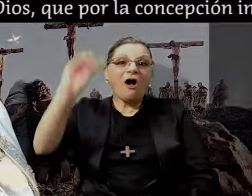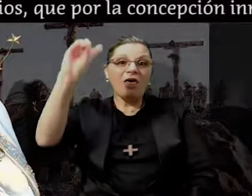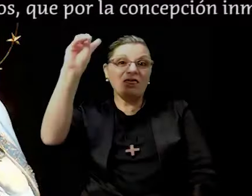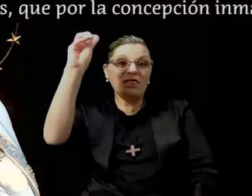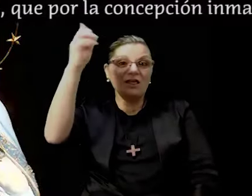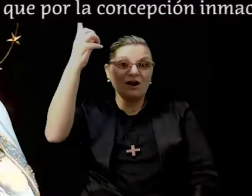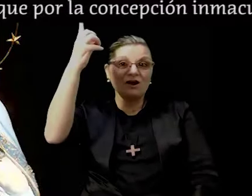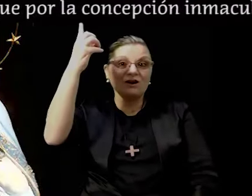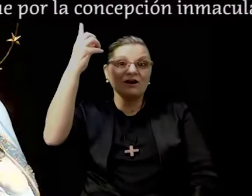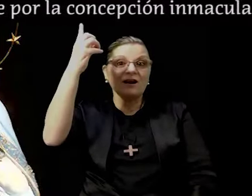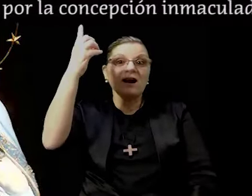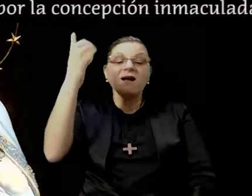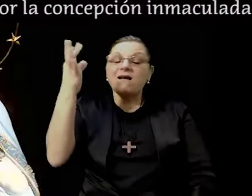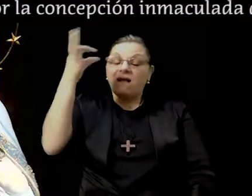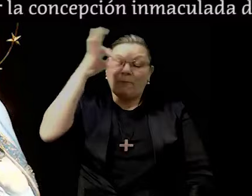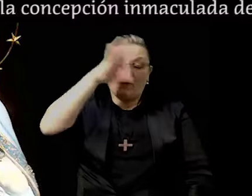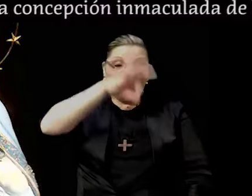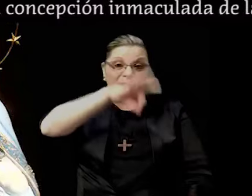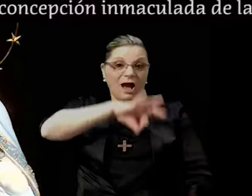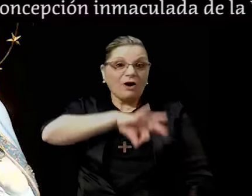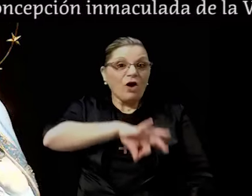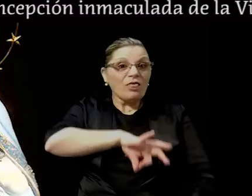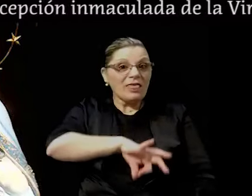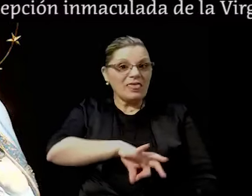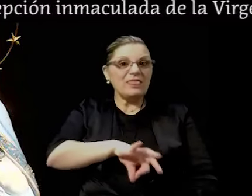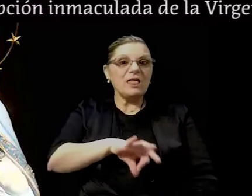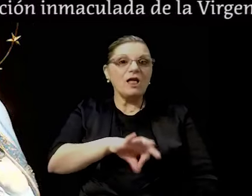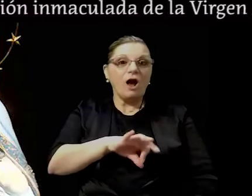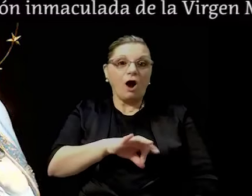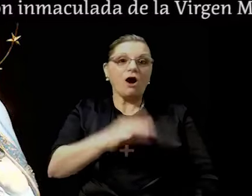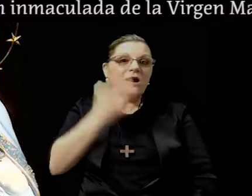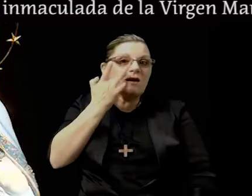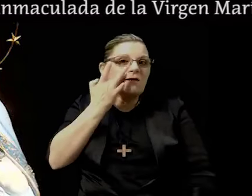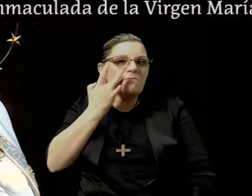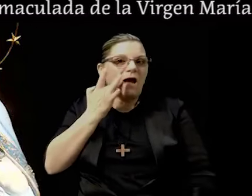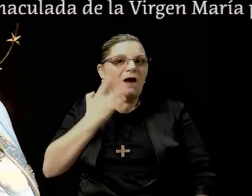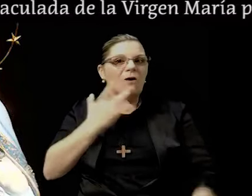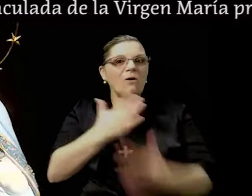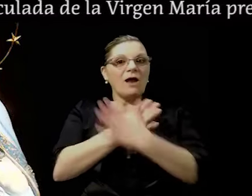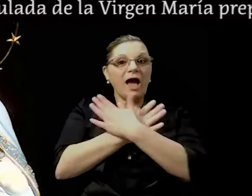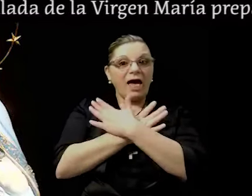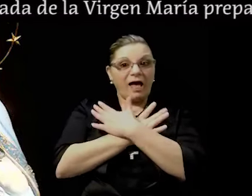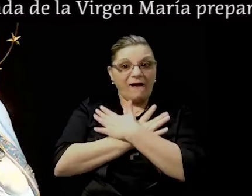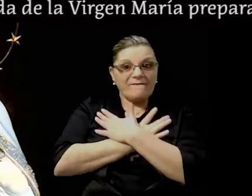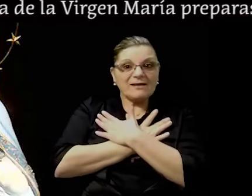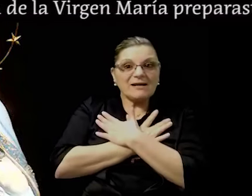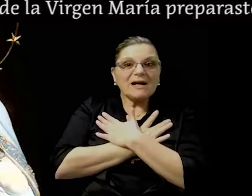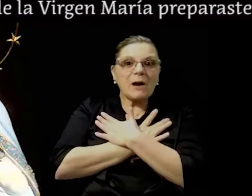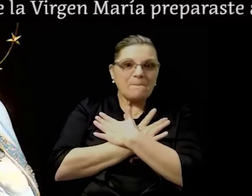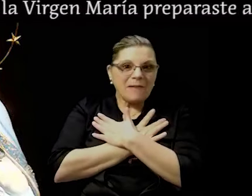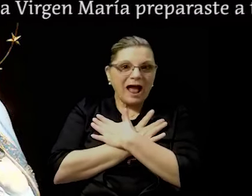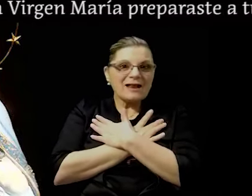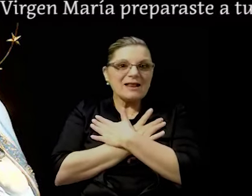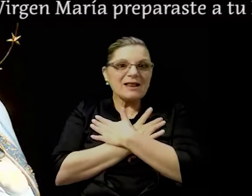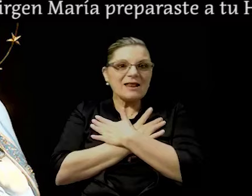Oh Dios, que por la concepción inmaculada de la Virgen María,